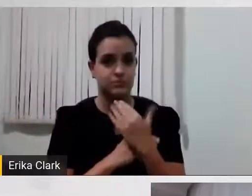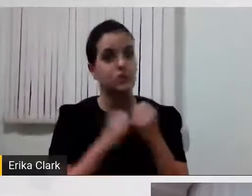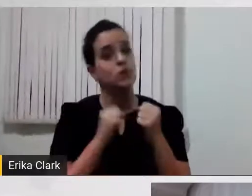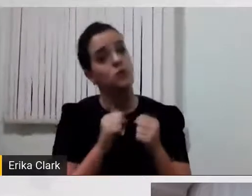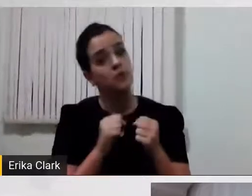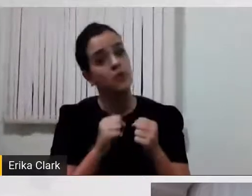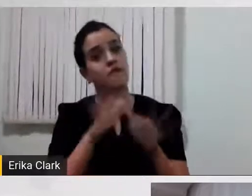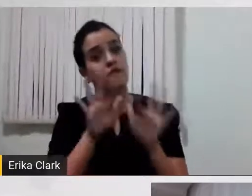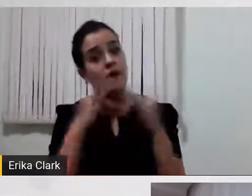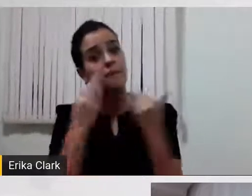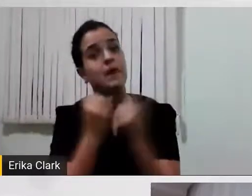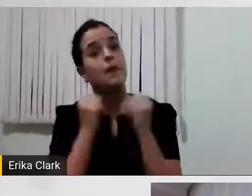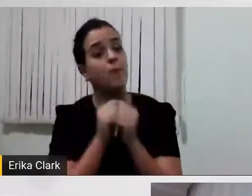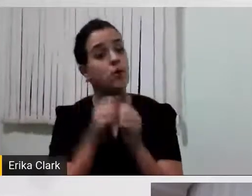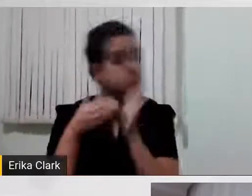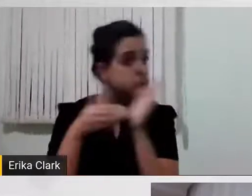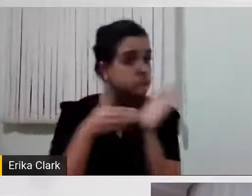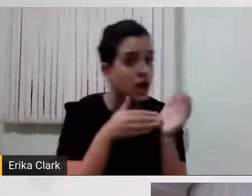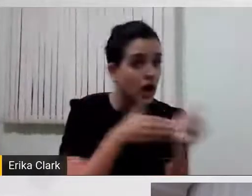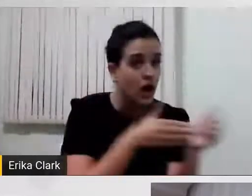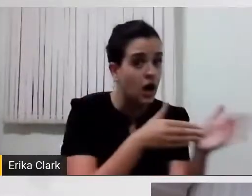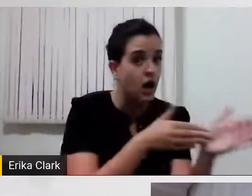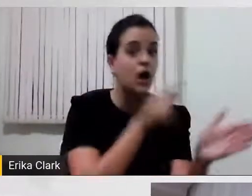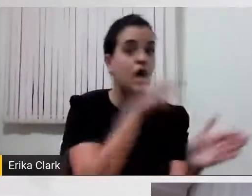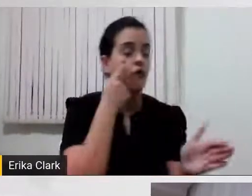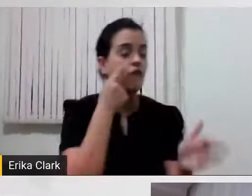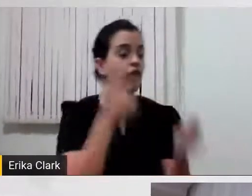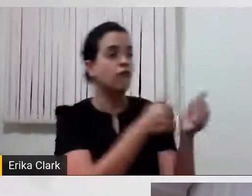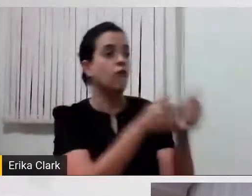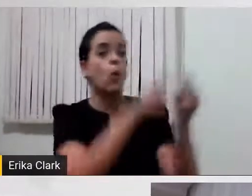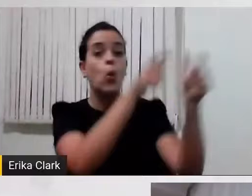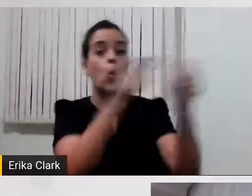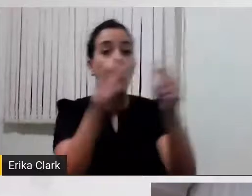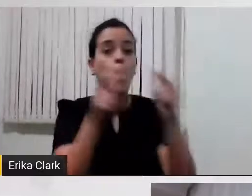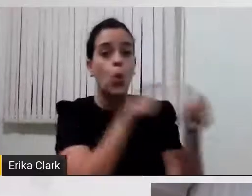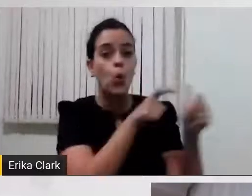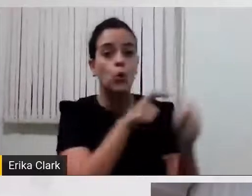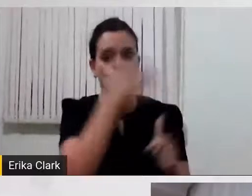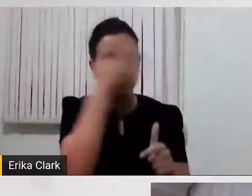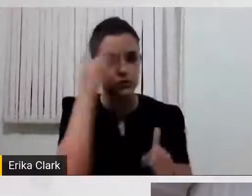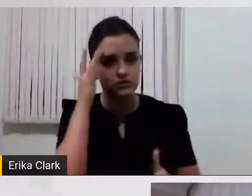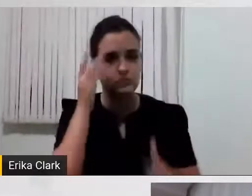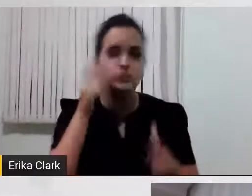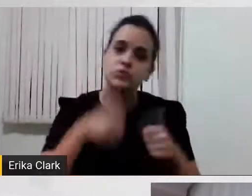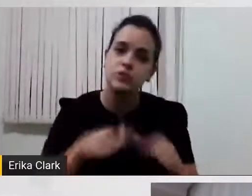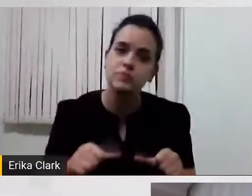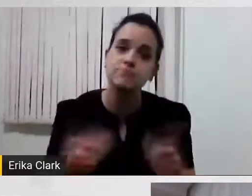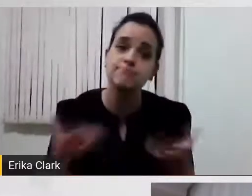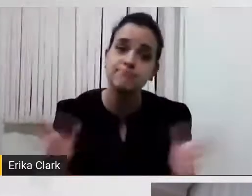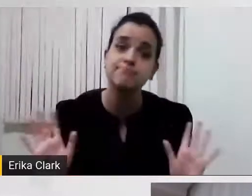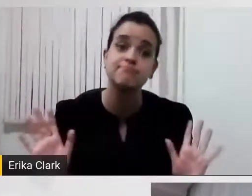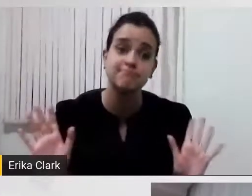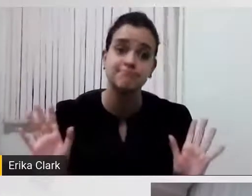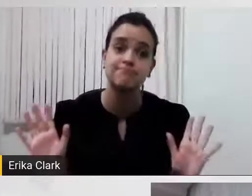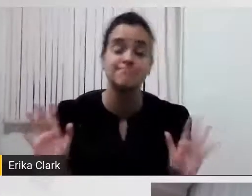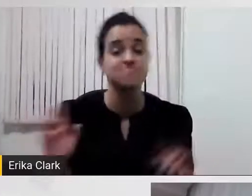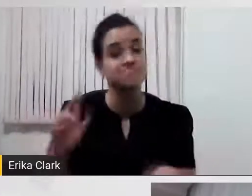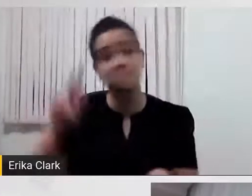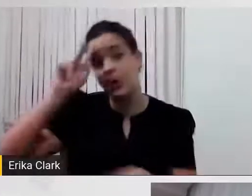não, mas ele pode ser guiado por esse GPS para chegar nos lugares onde ele quer. Então, a gente vai